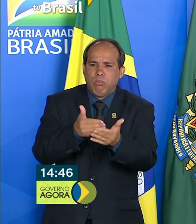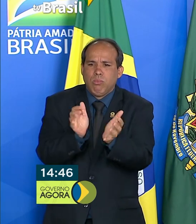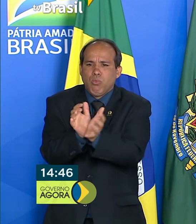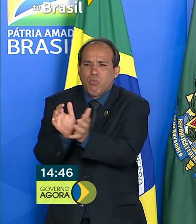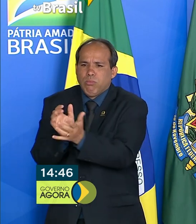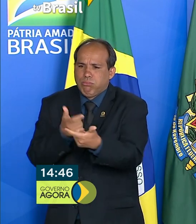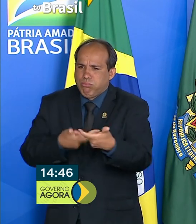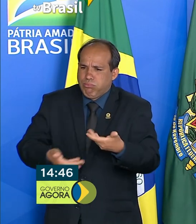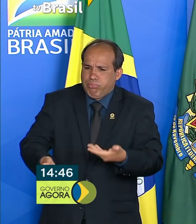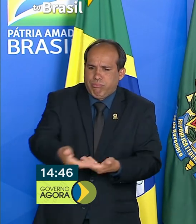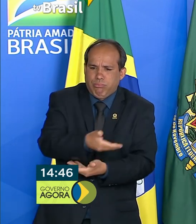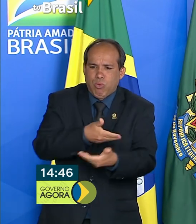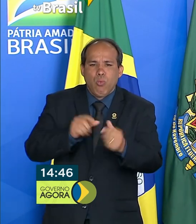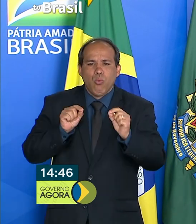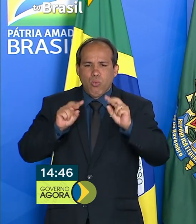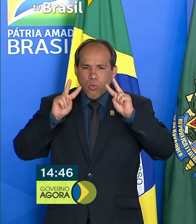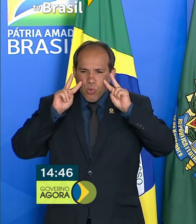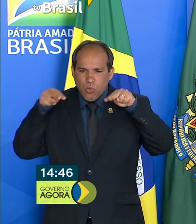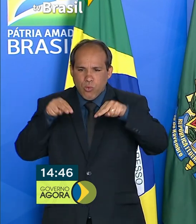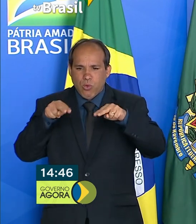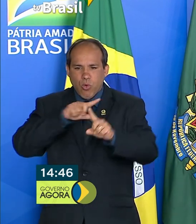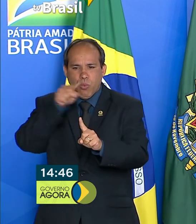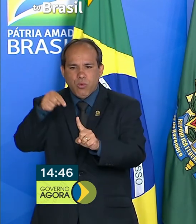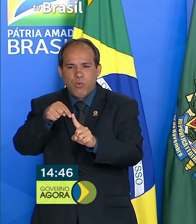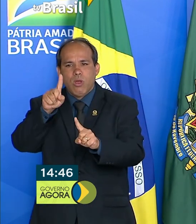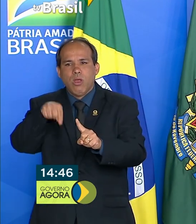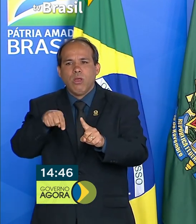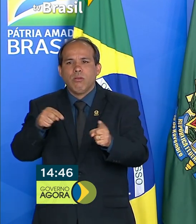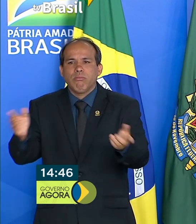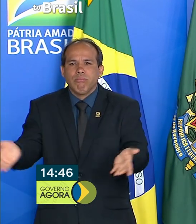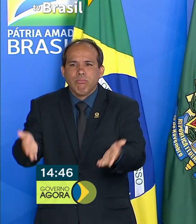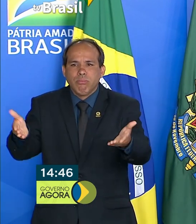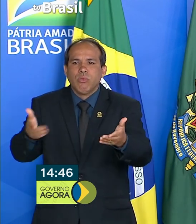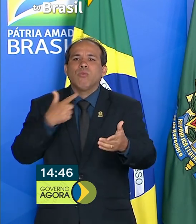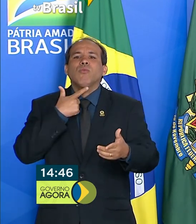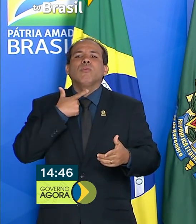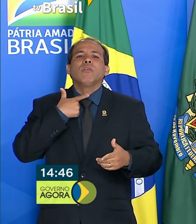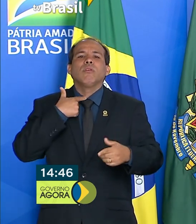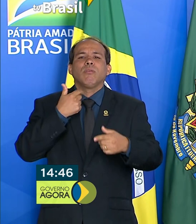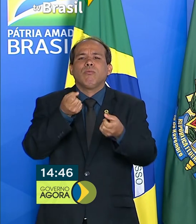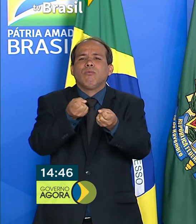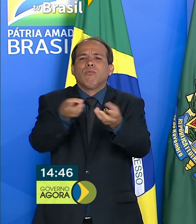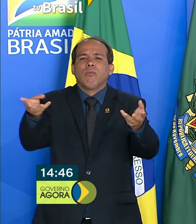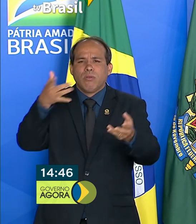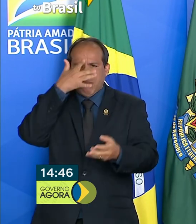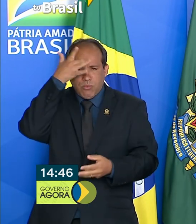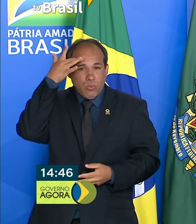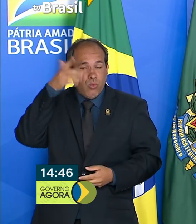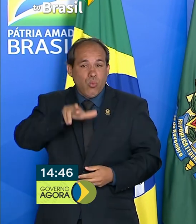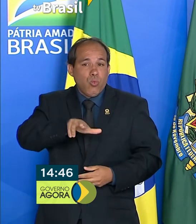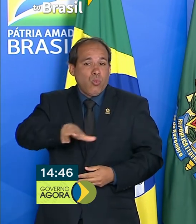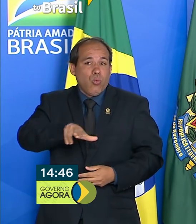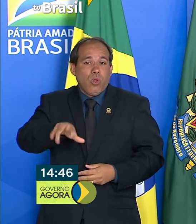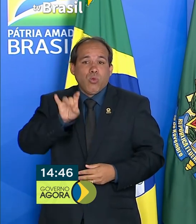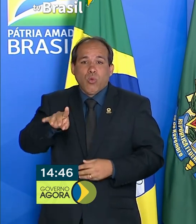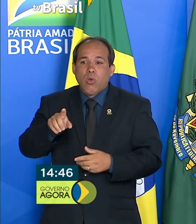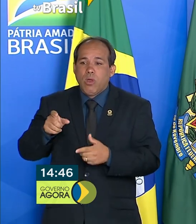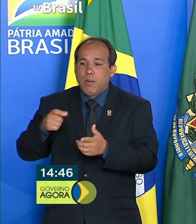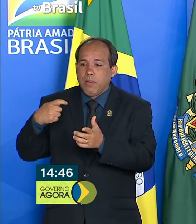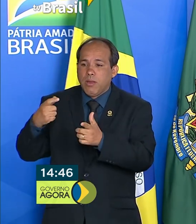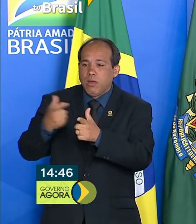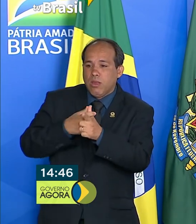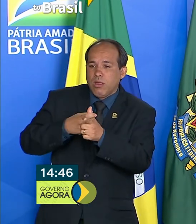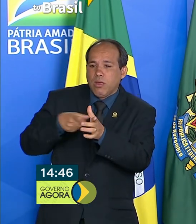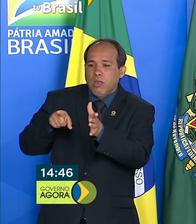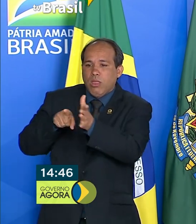atender os anseios de muitos. Não só quem tem alguma dívida, bem como